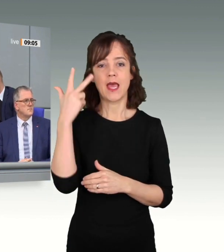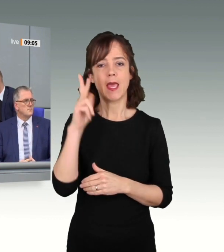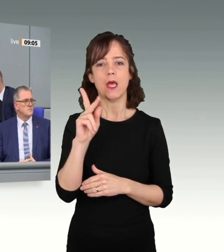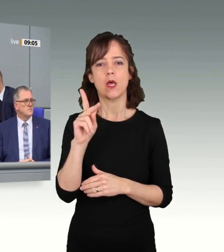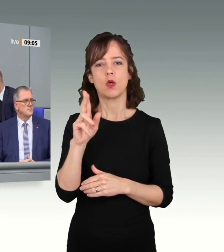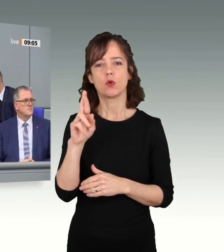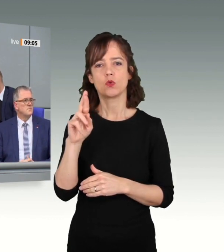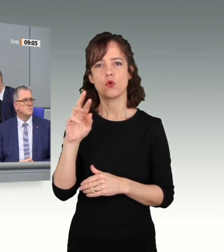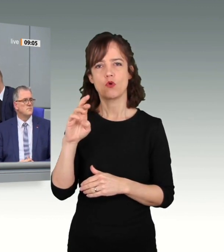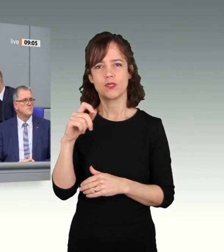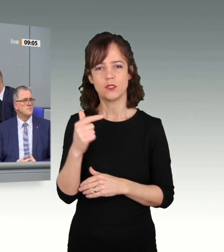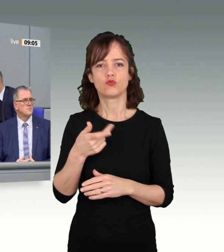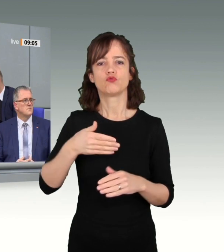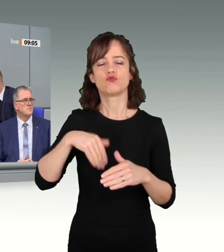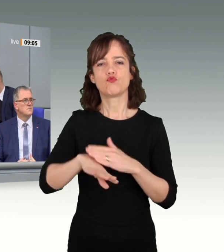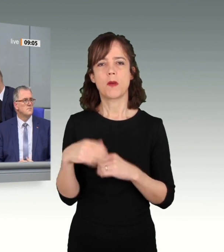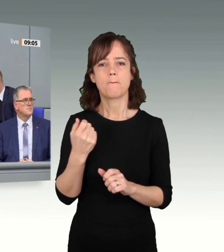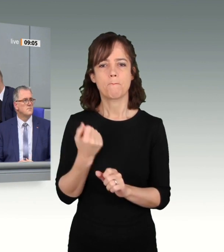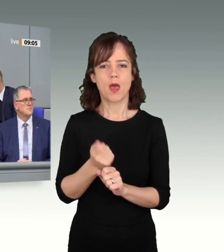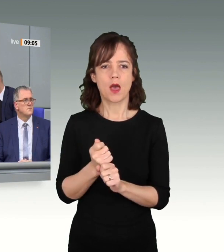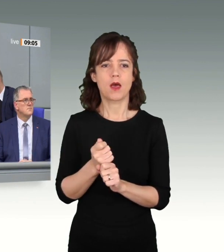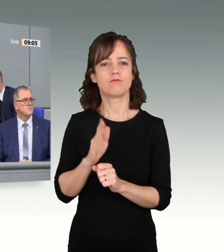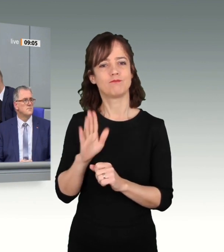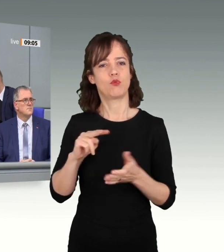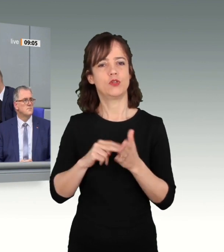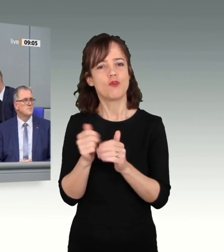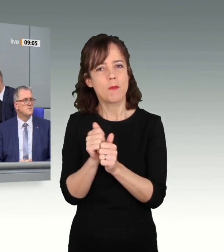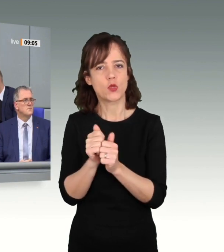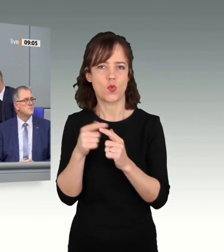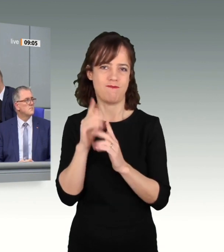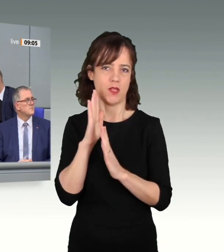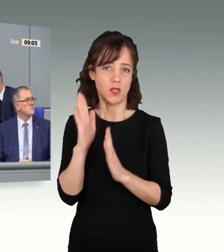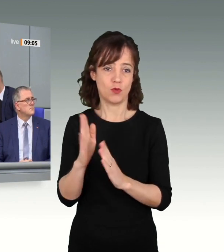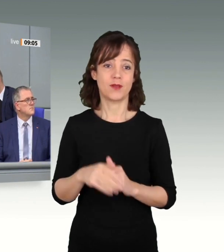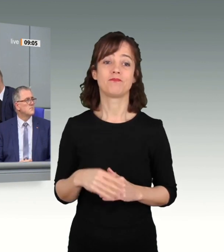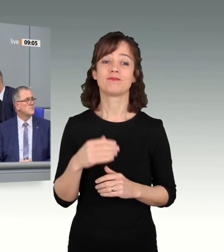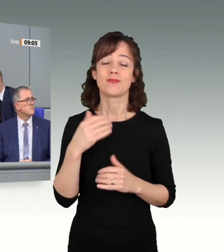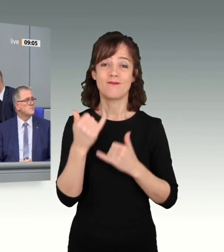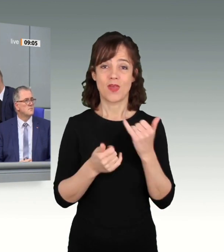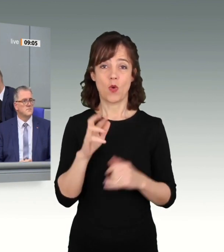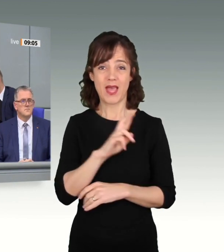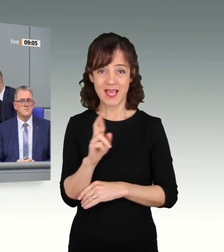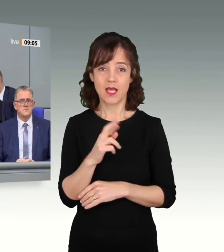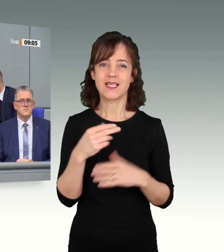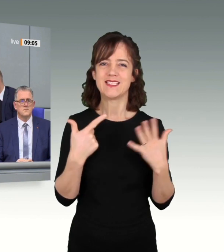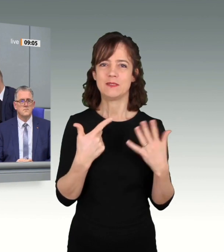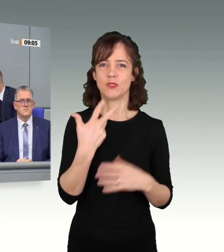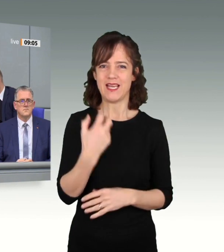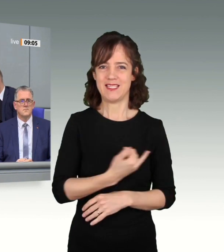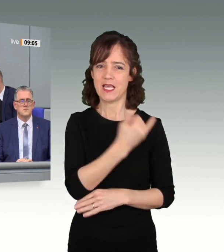Mentor und Vertrauter. 37 Jahre gehörte sie dem Deutschen Bundestag ununterbrochen an.